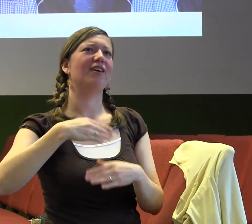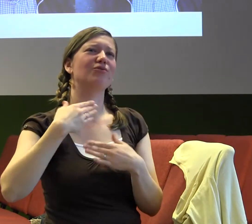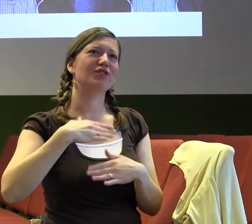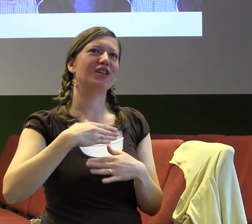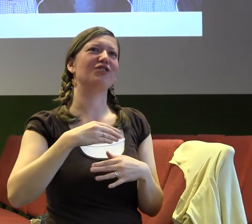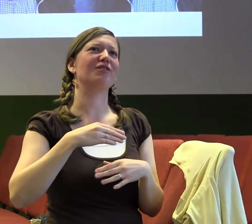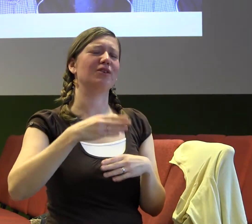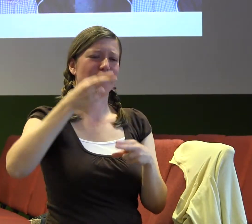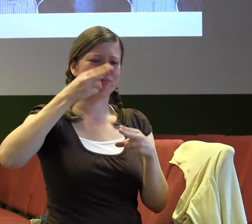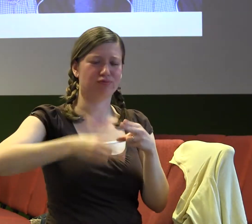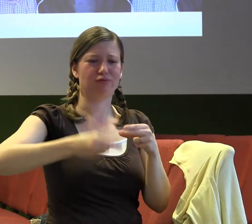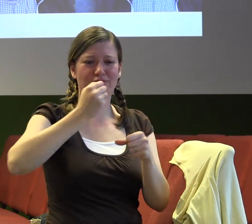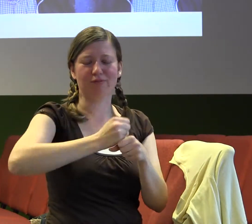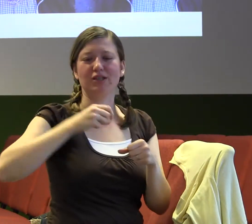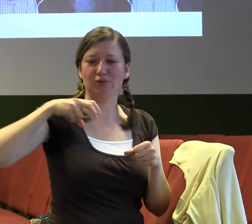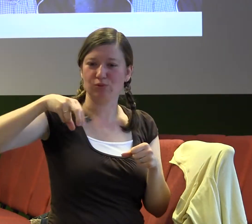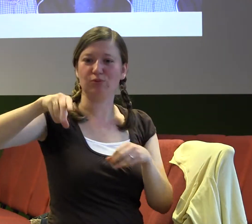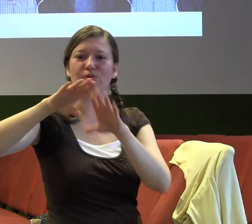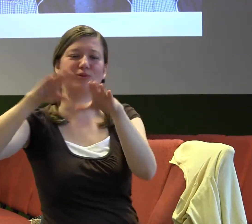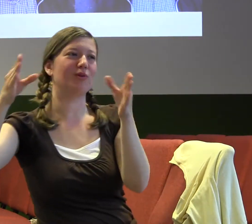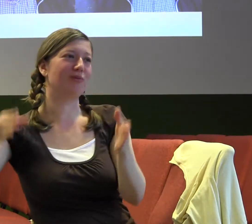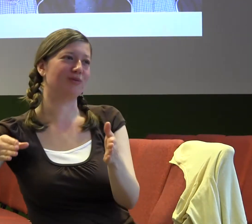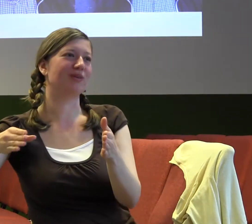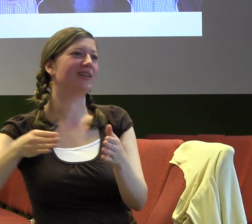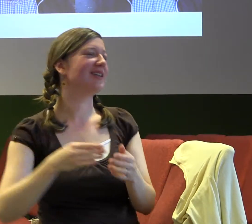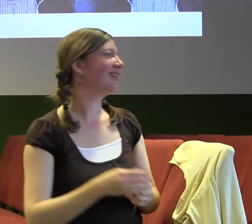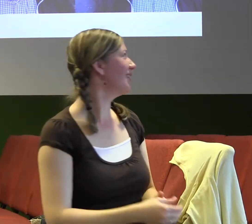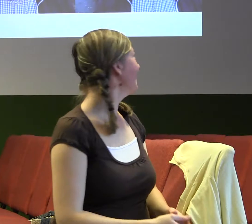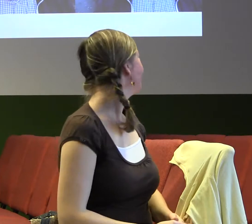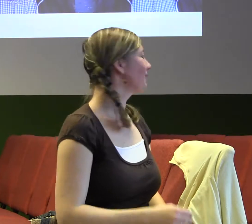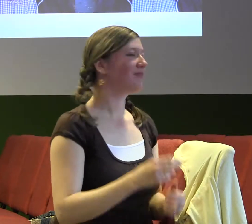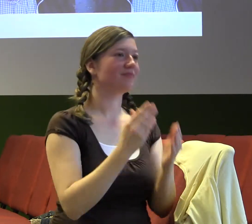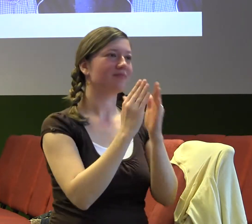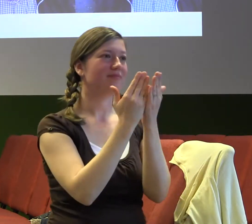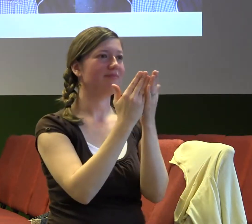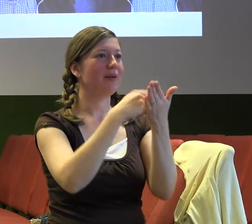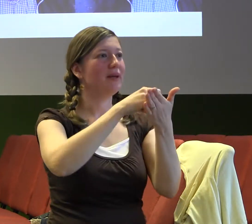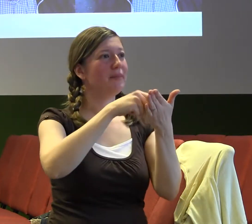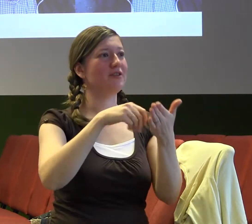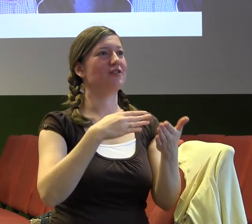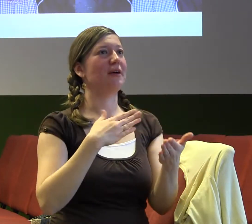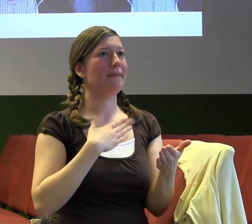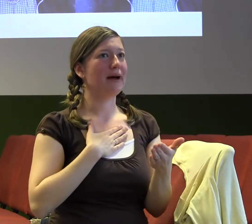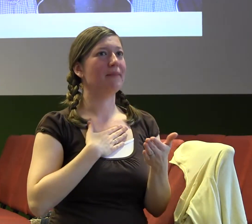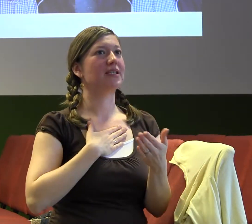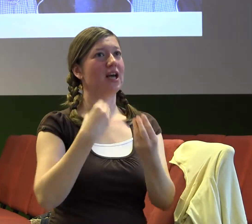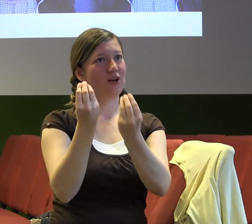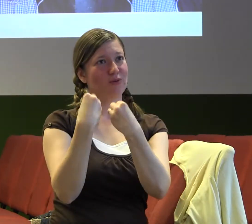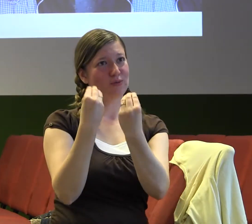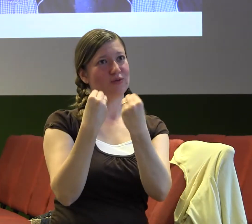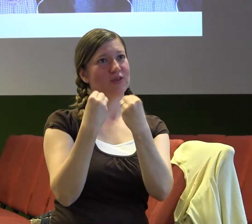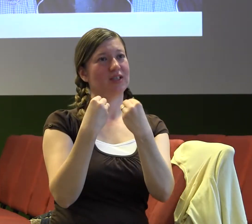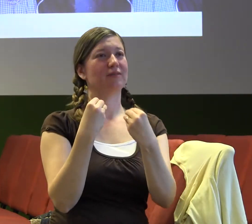V Biblii je napsáno, že za každých okolností se můžeme naučit být spokojení se vším, co máme. Je to si převýzva někdy,